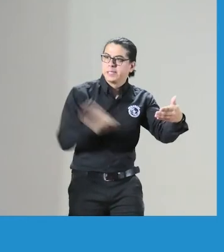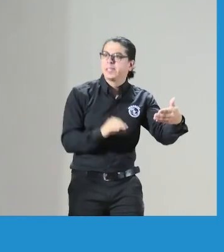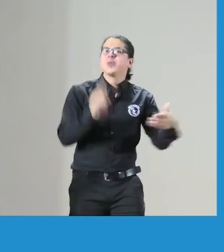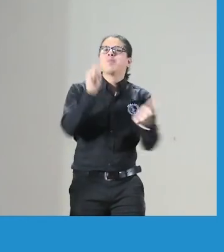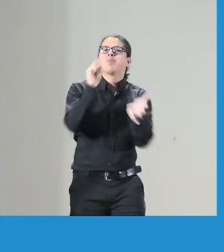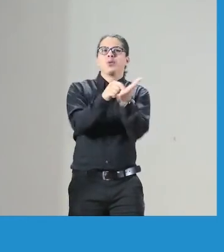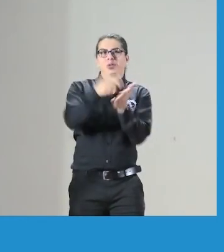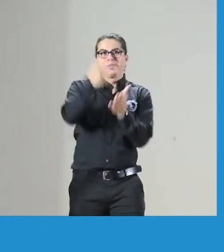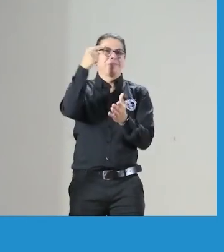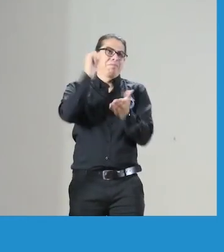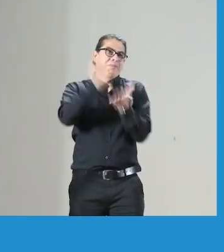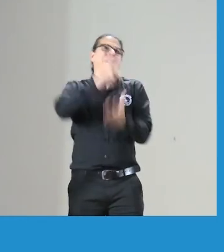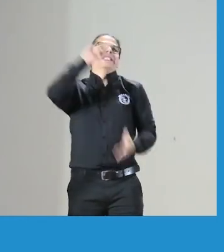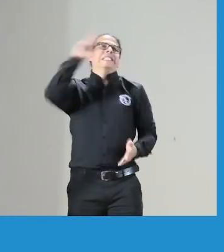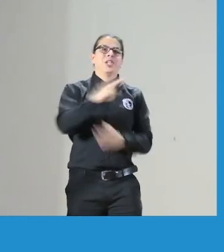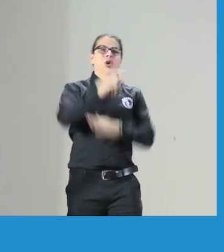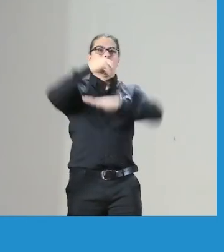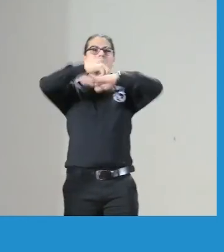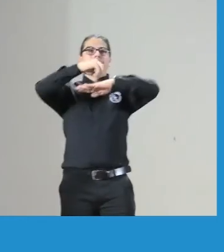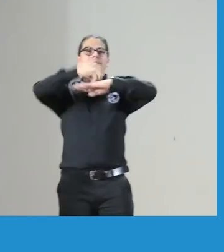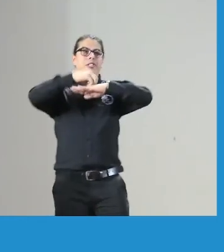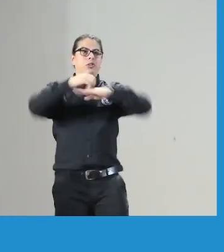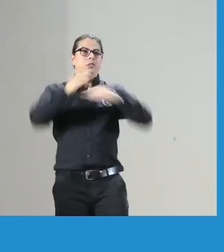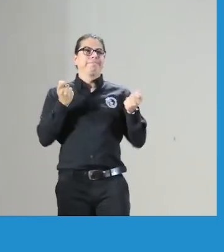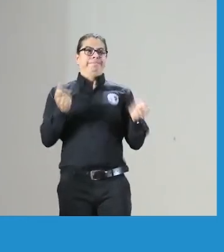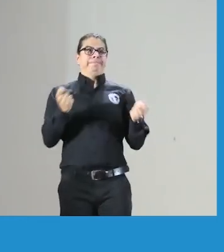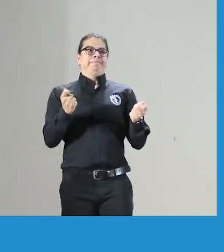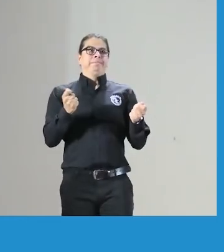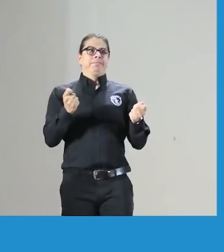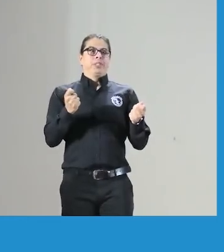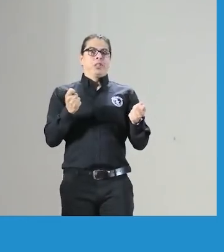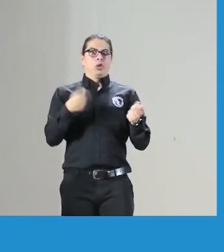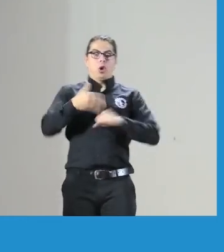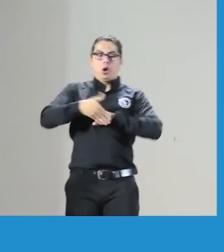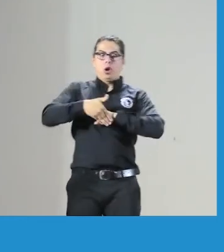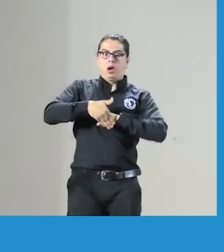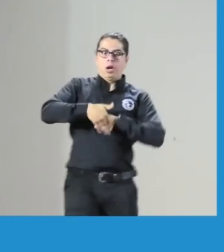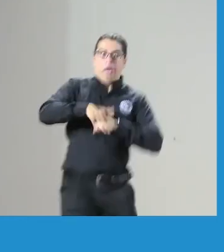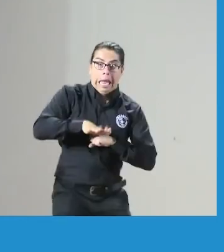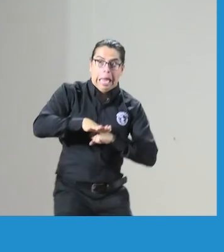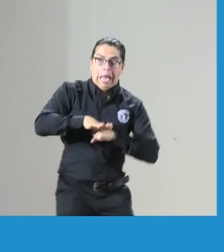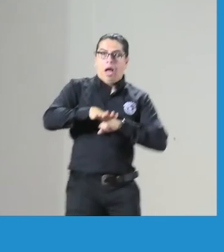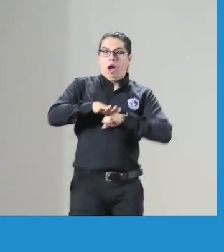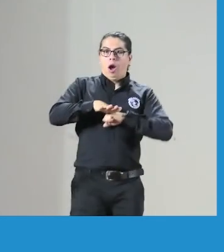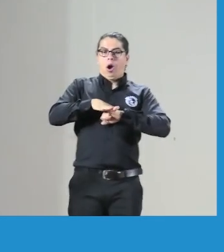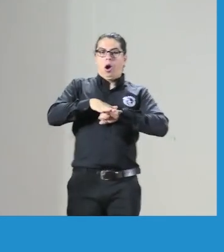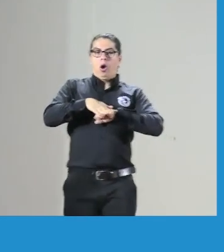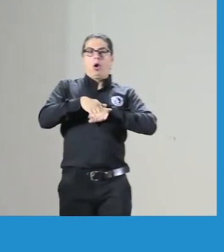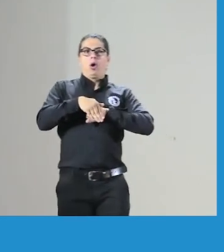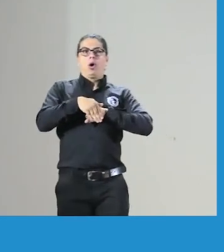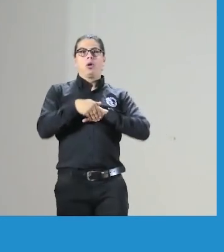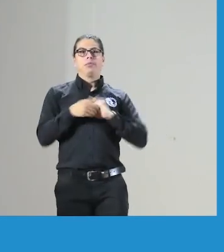colocan en las redes sociales entonces es una organización que no puede